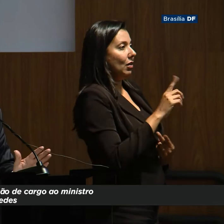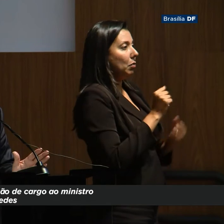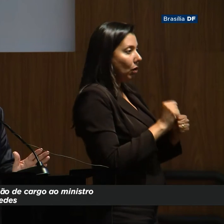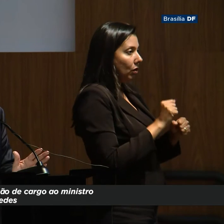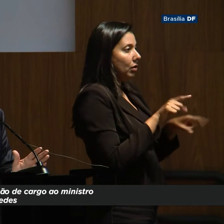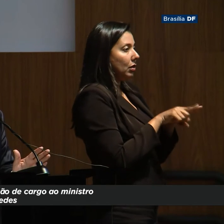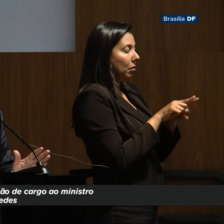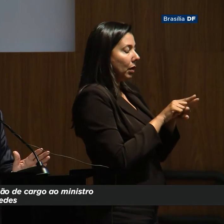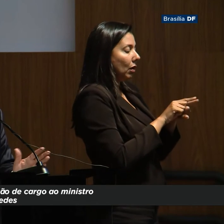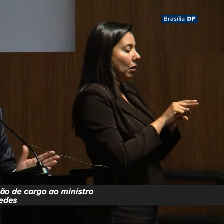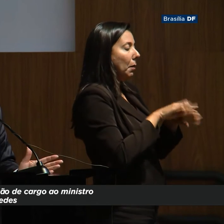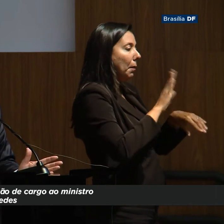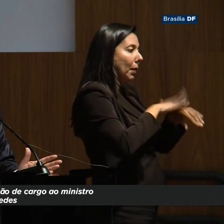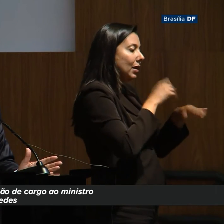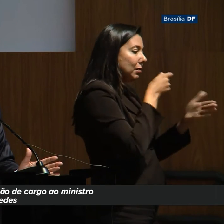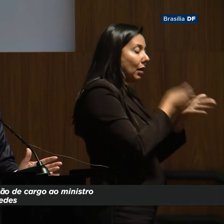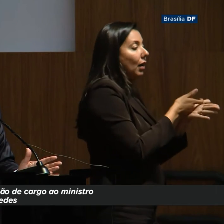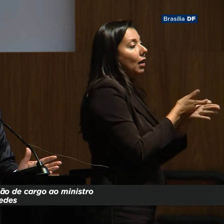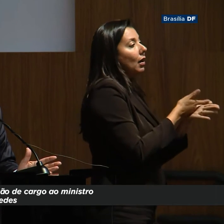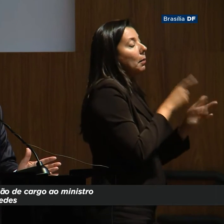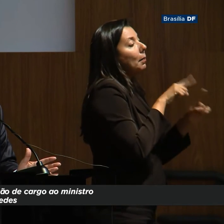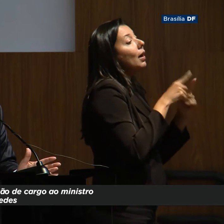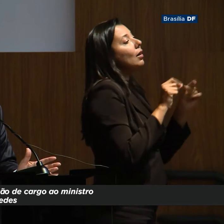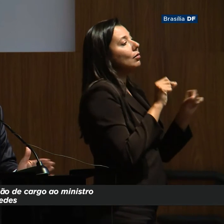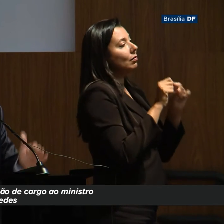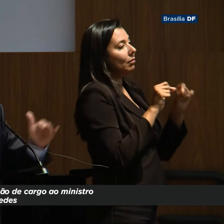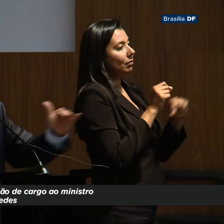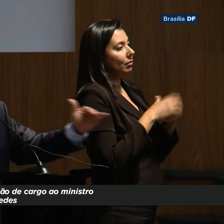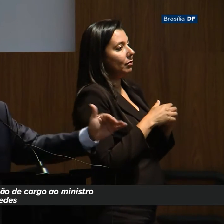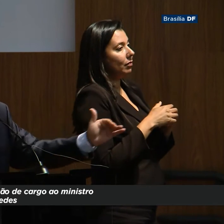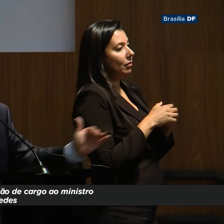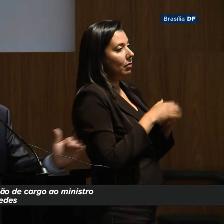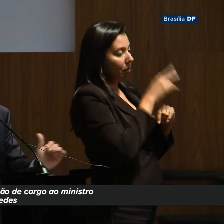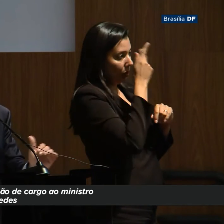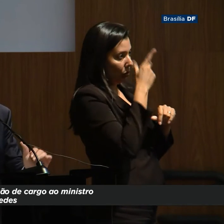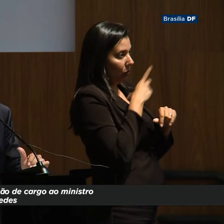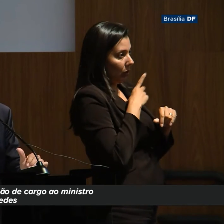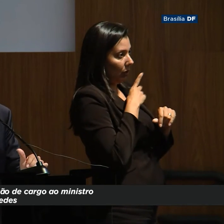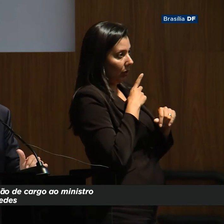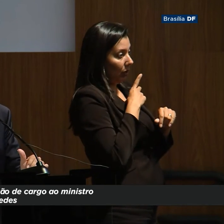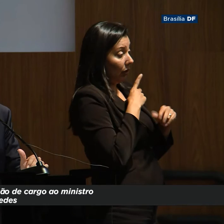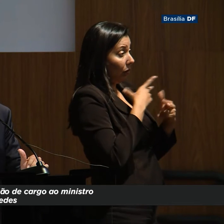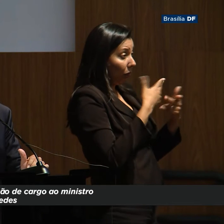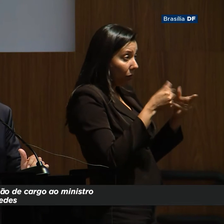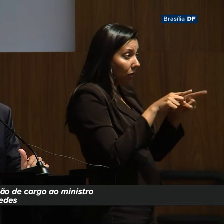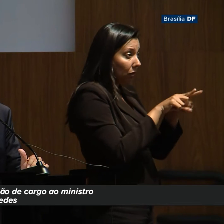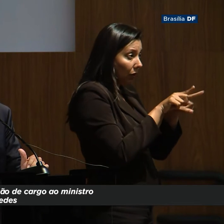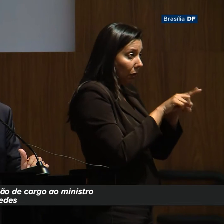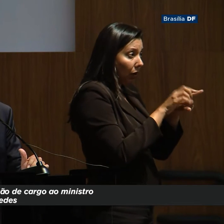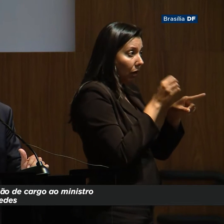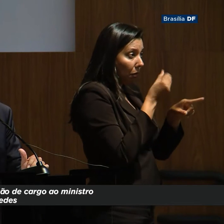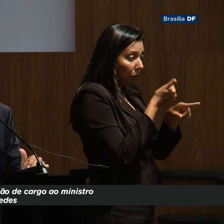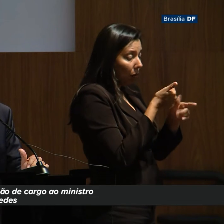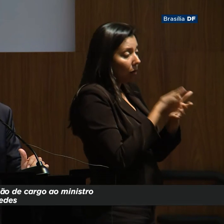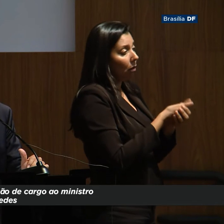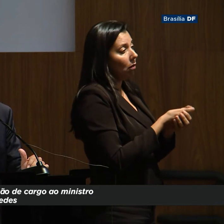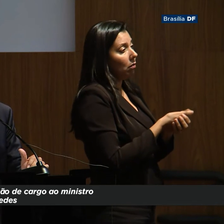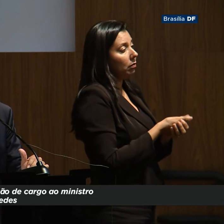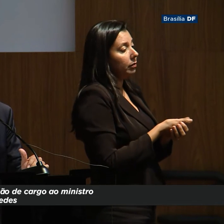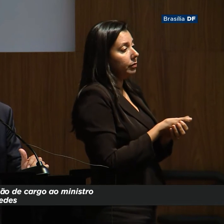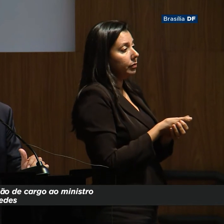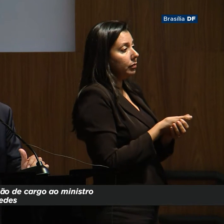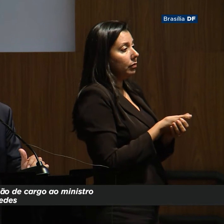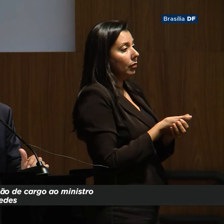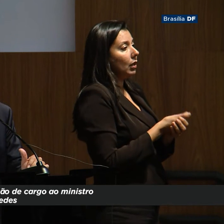gente pode até dobrar. Mas, quem tiver com muito recurso, tiver com boi na sombra, nós vamos buscar.